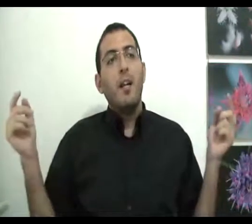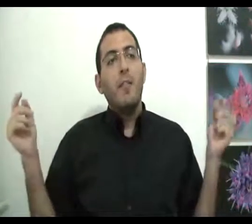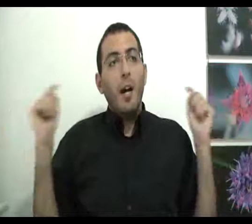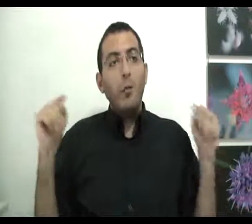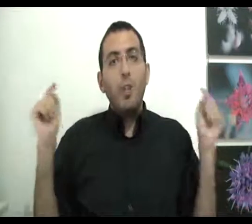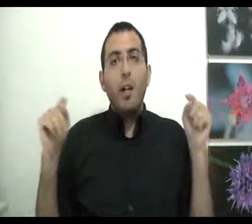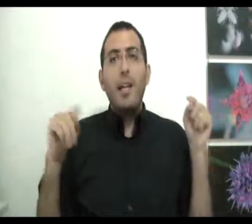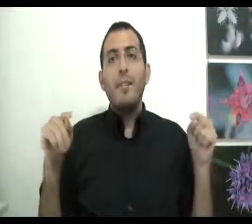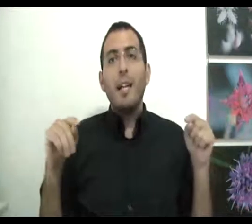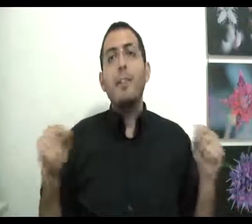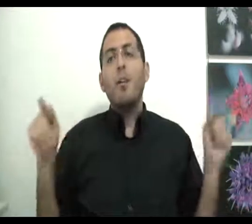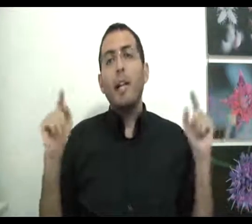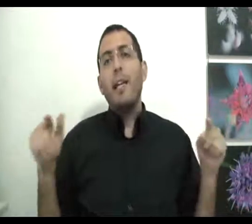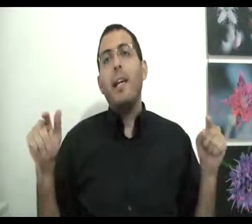והראי impacts שכל אחד ואחד יכול להגיע